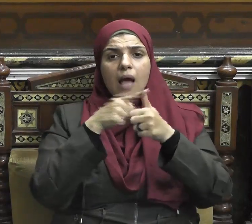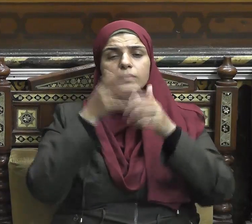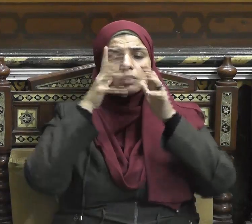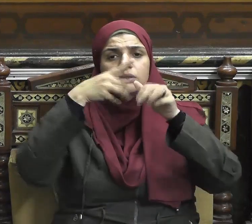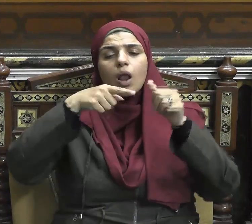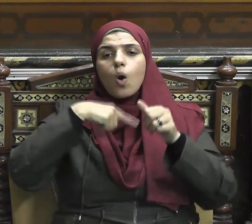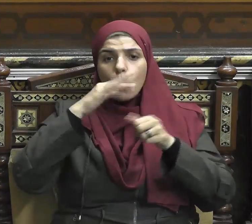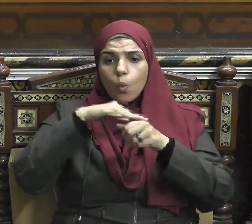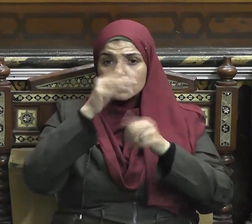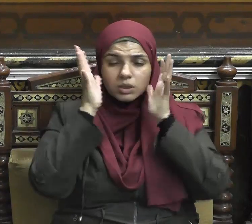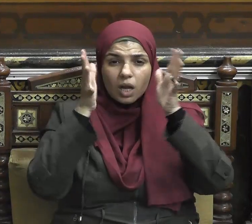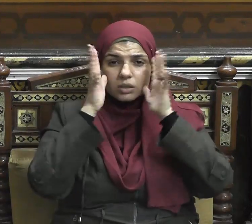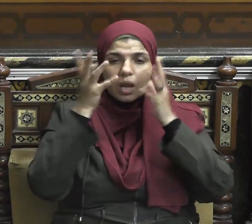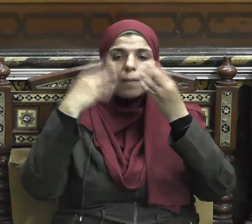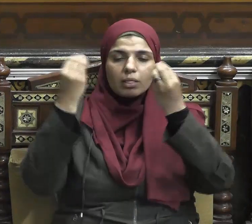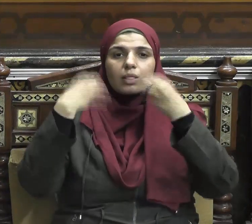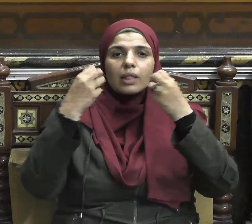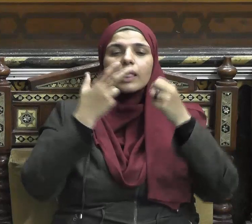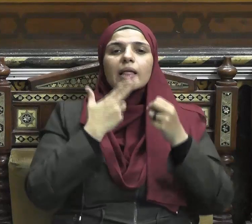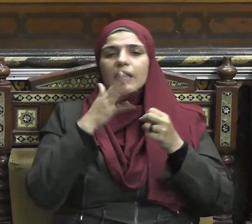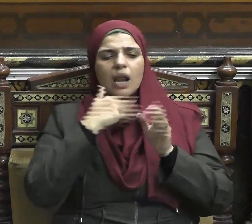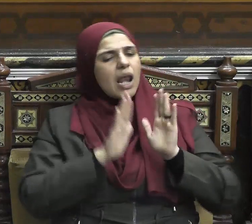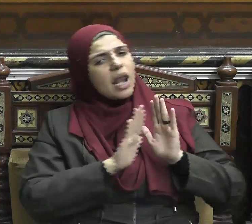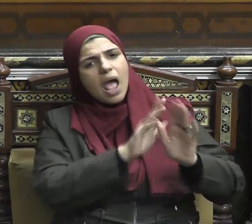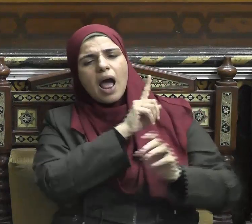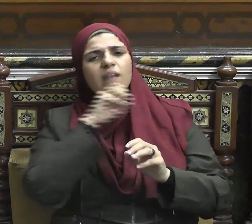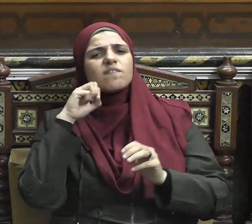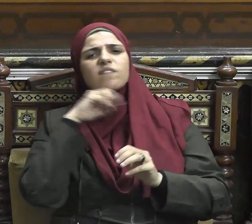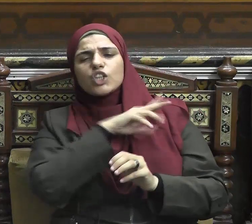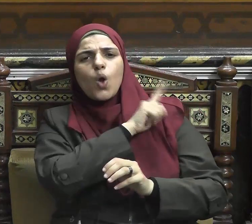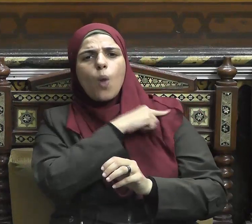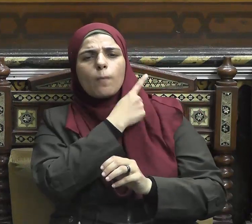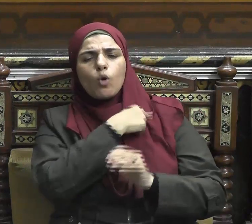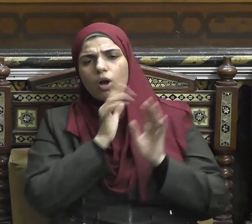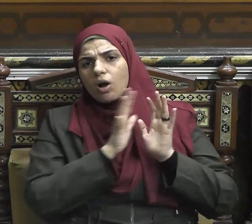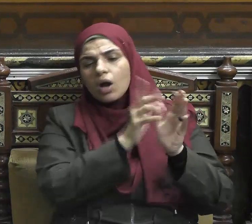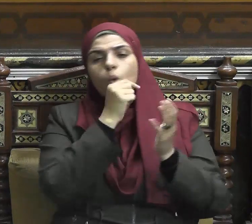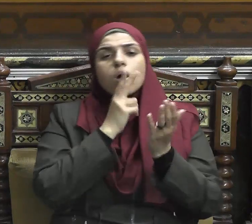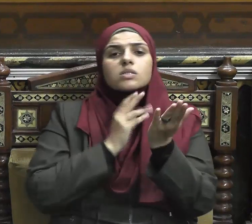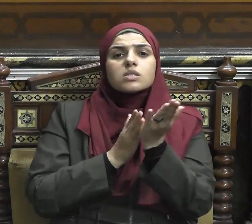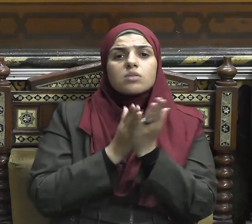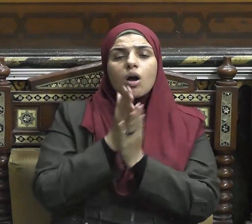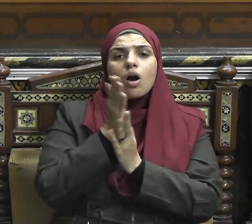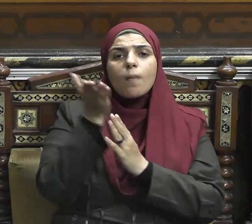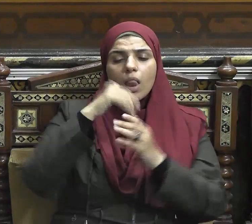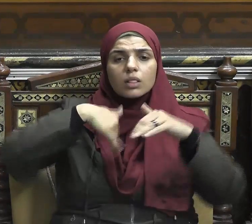بما كان يعاملهم صلى الله عليه وسلم من رأفة ورحمة